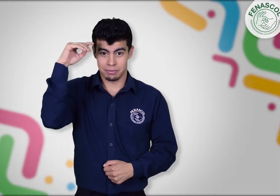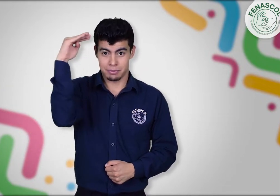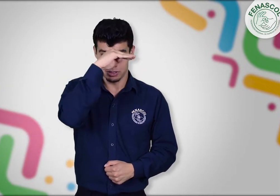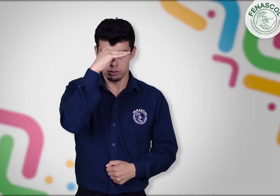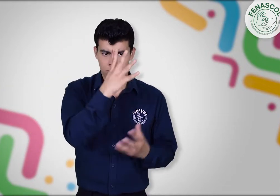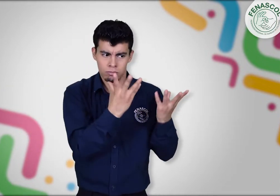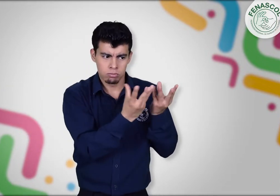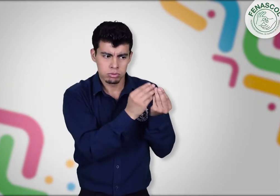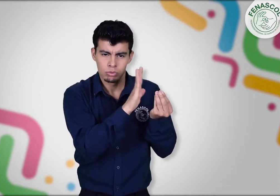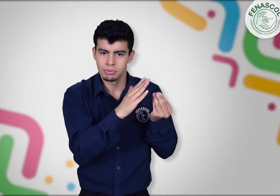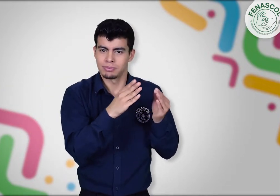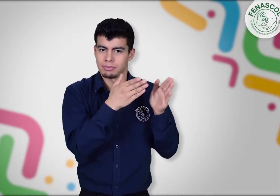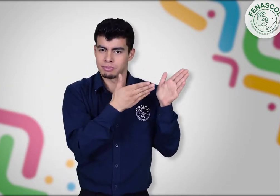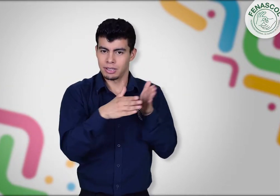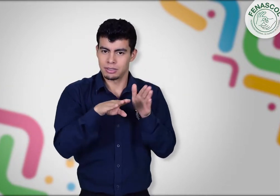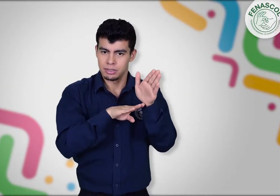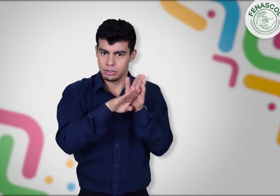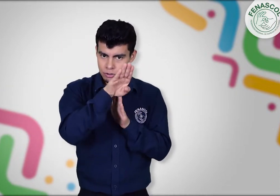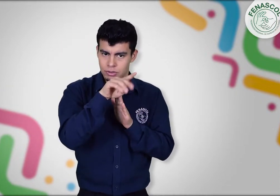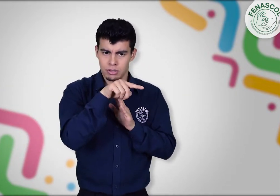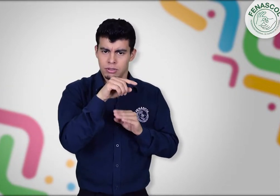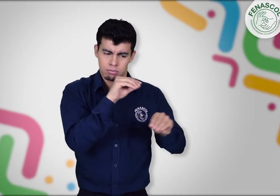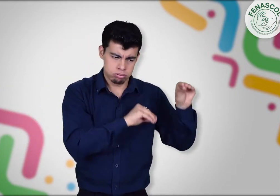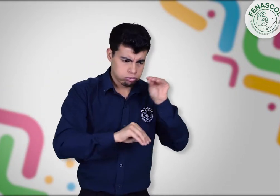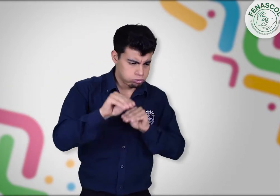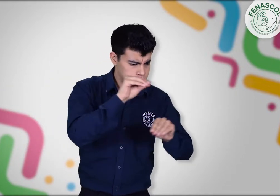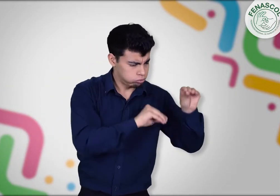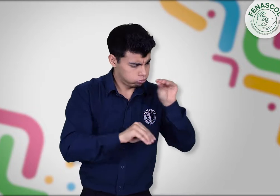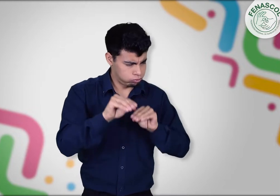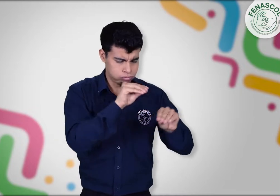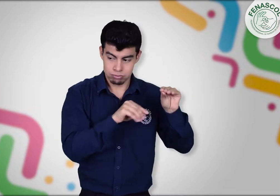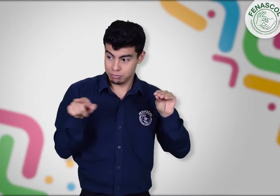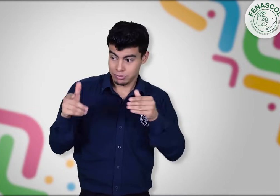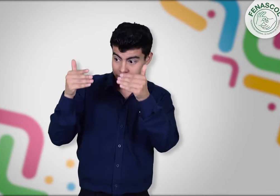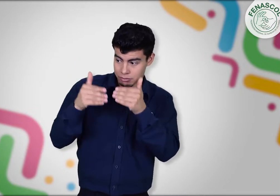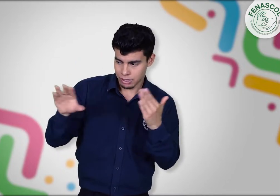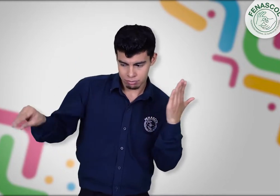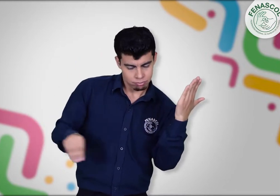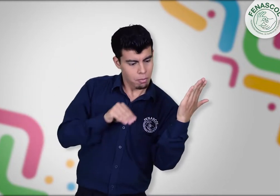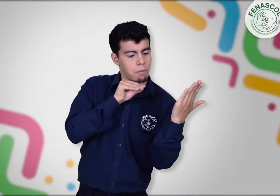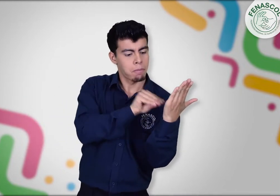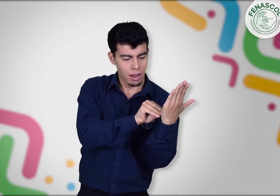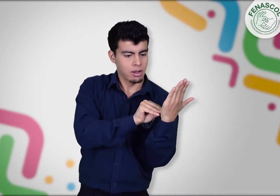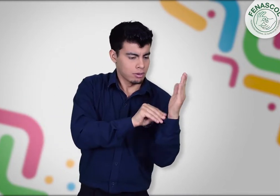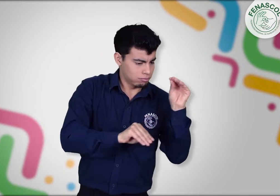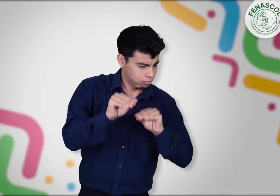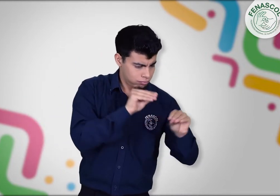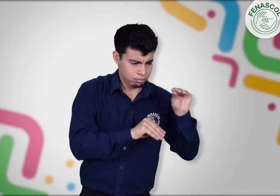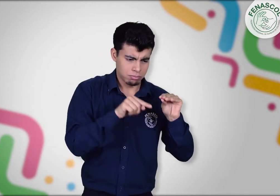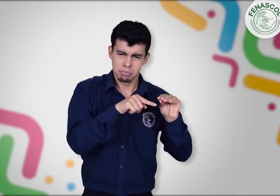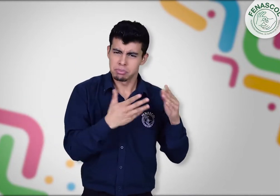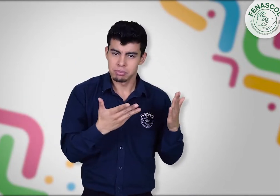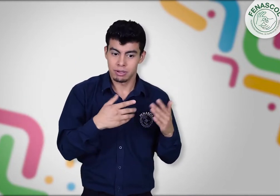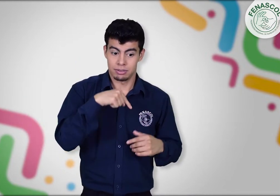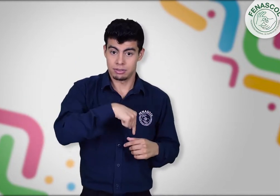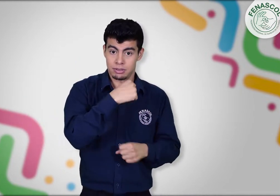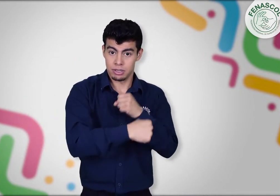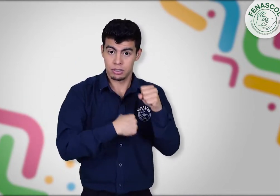Nacional que se viene desarrollando por el gobierno actual del presidente Petro, pues será su ruta de acción